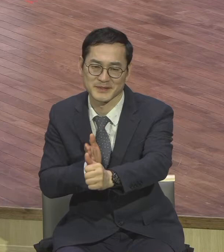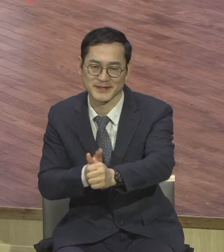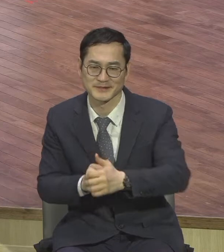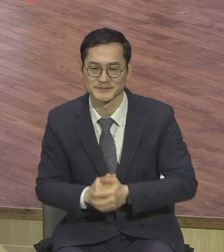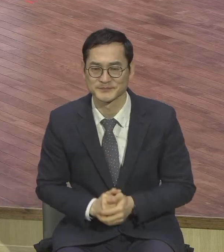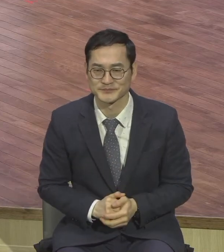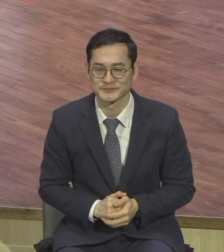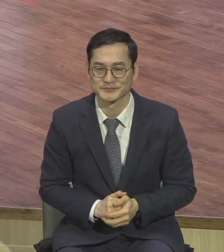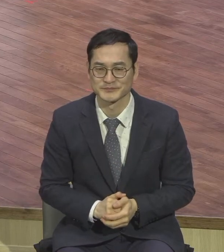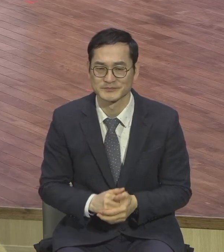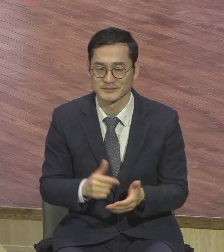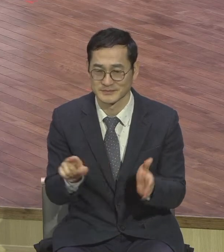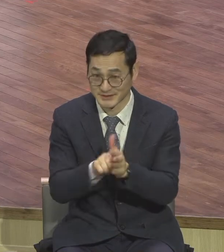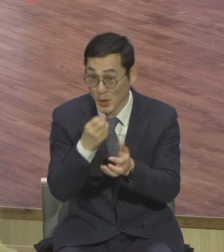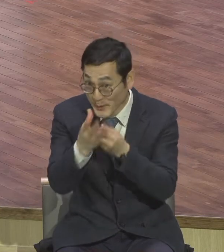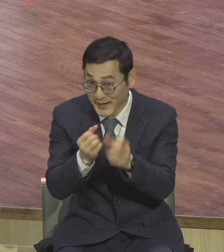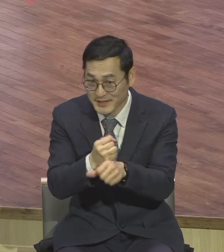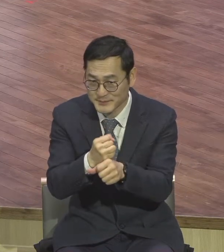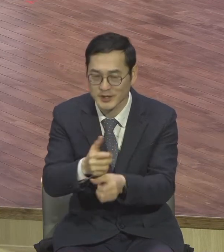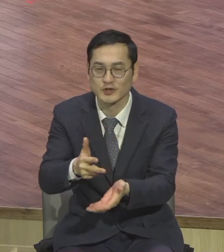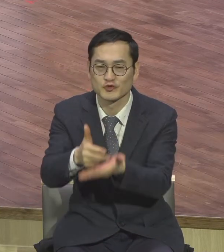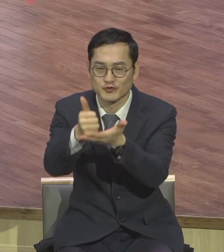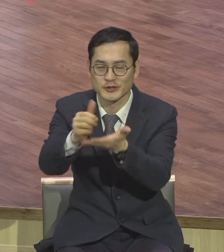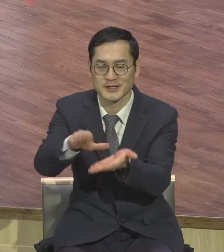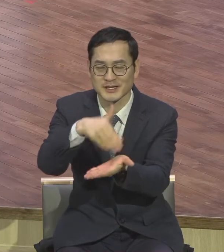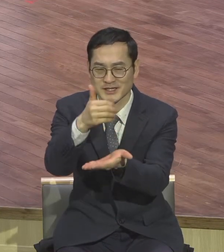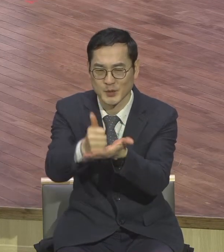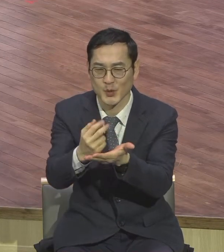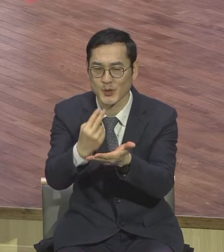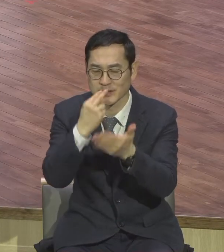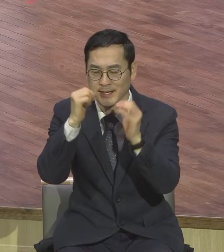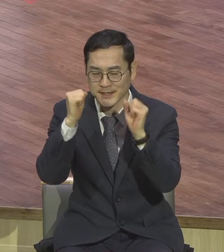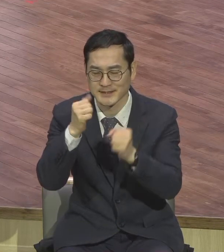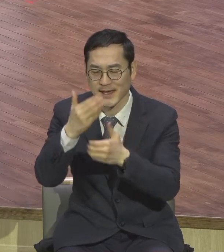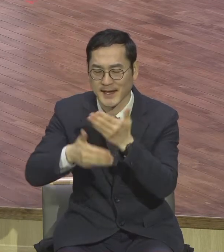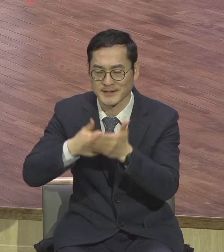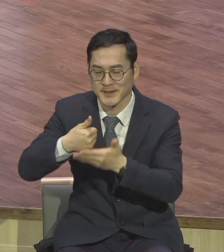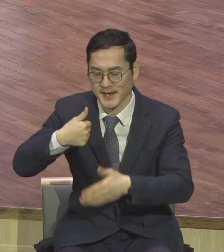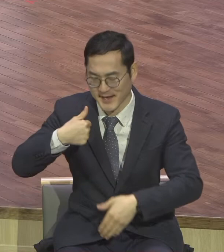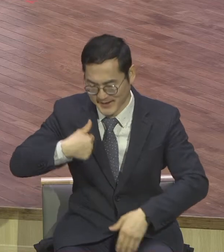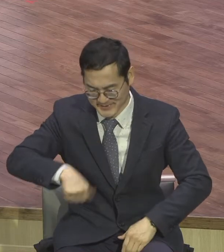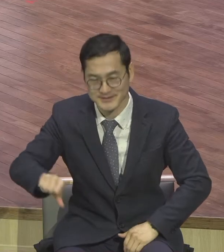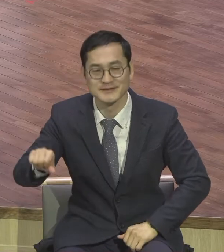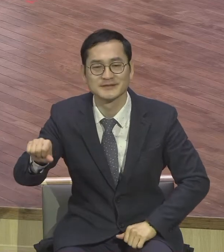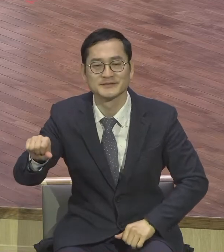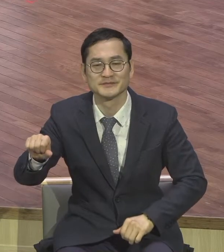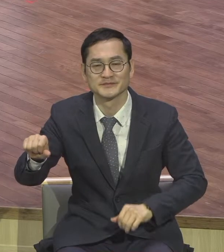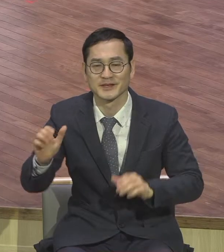주는 그리스도시오 살아계신 하나님의 아들이십니다. 아멘 우리